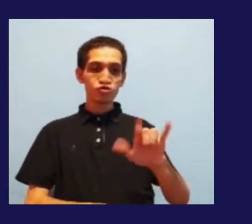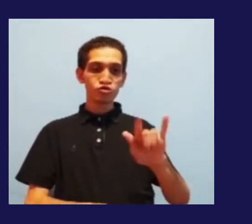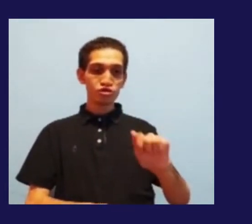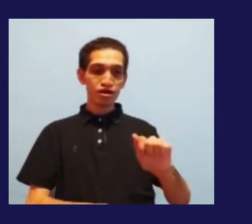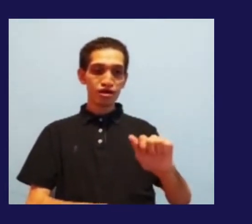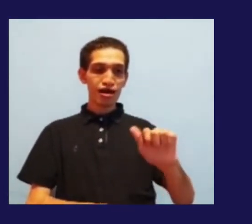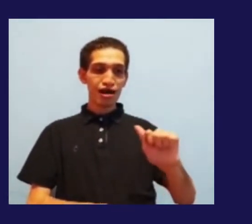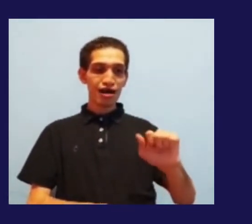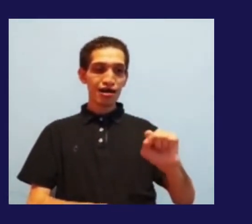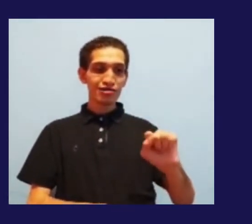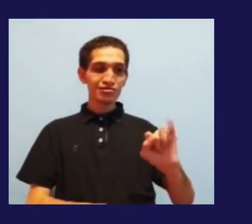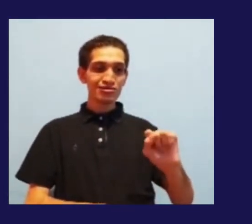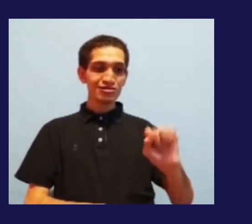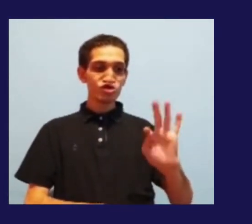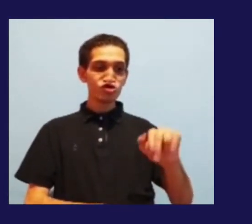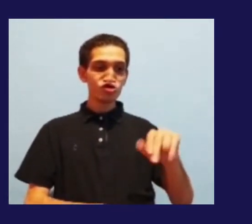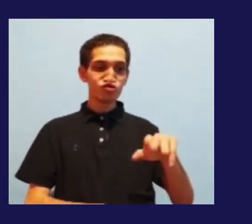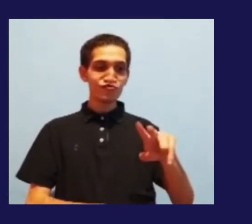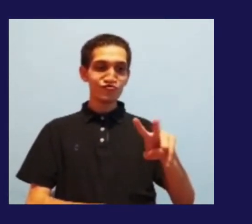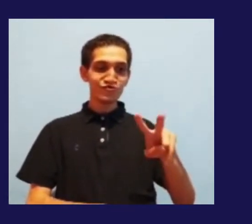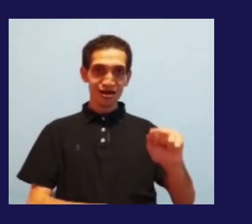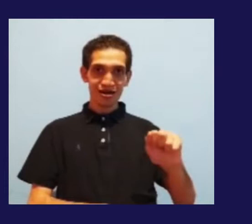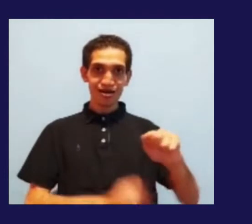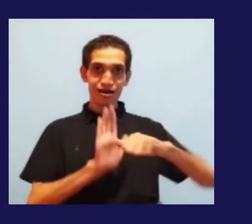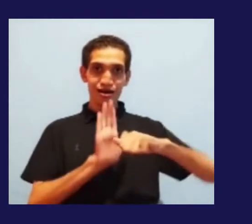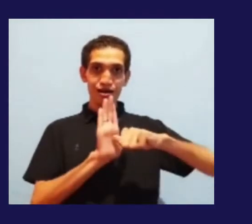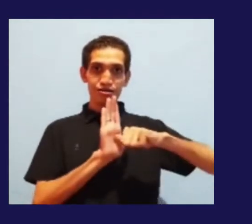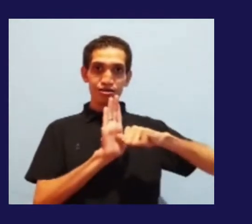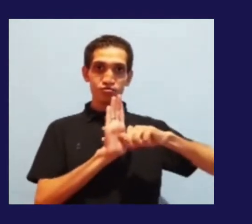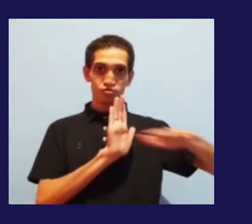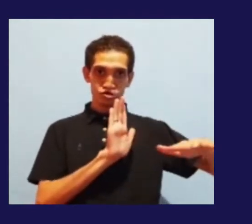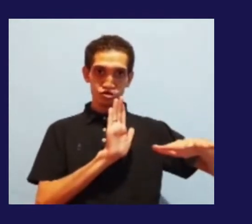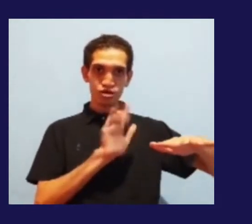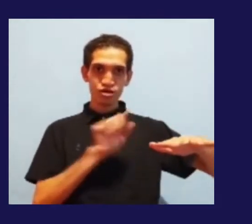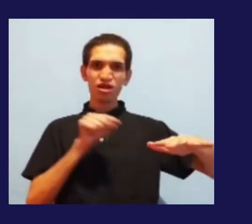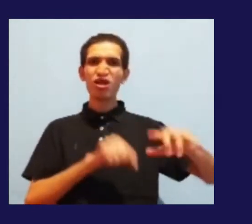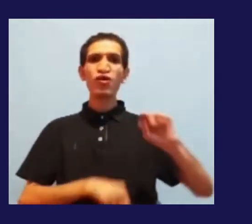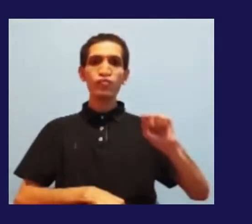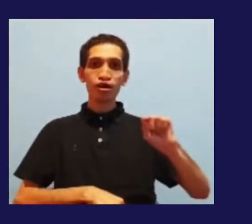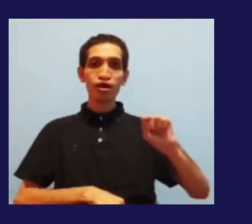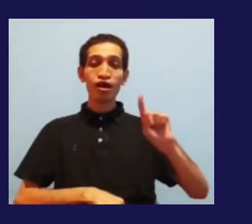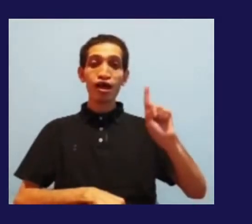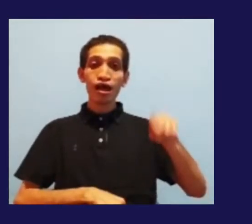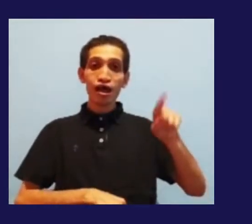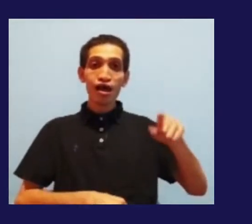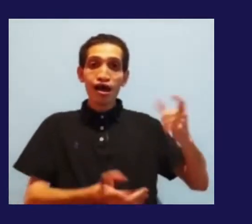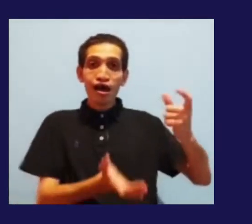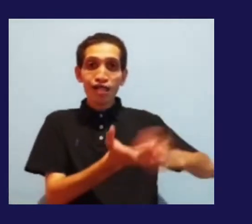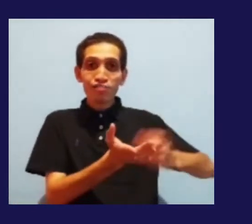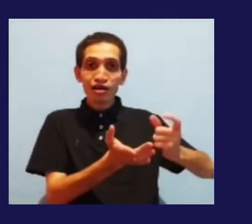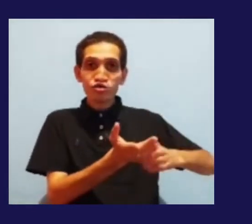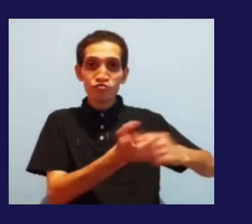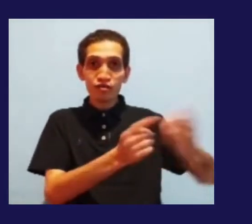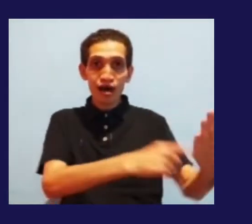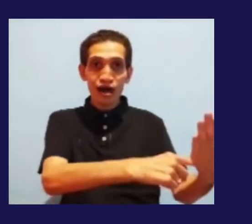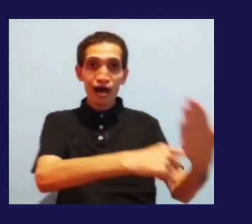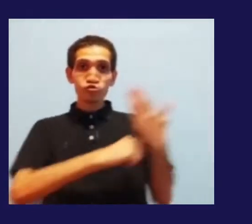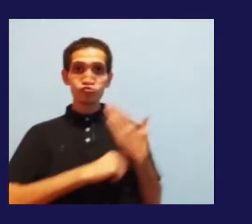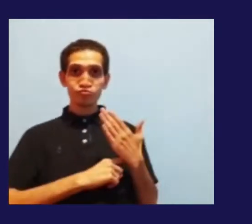mais é do que um apoio técnico. É algum equipamento ou alguma ação que a gente faz para